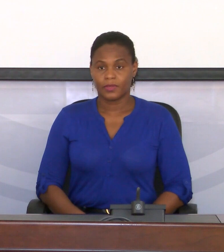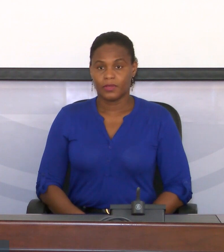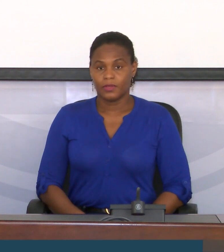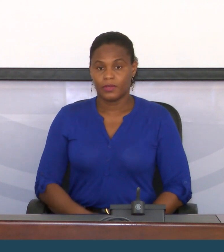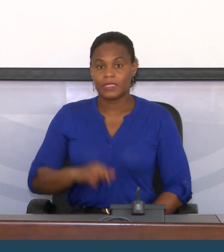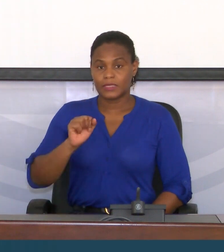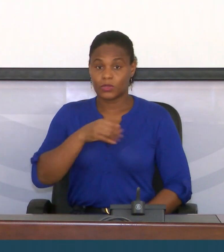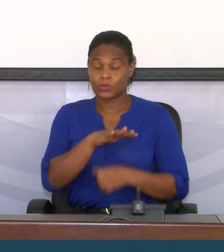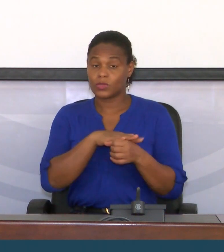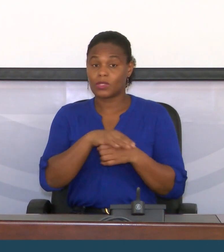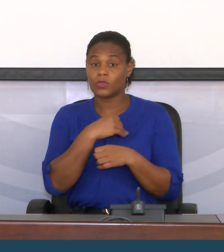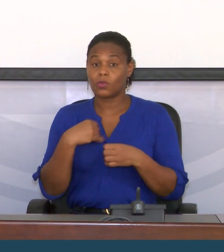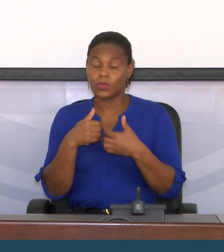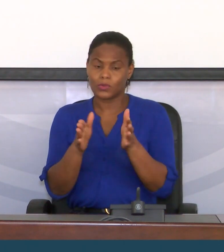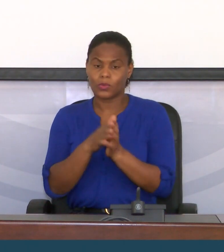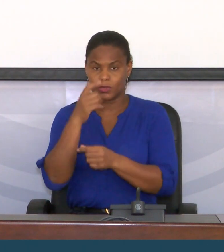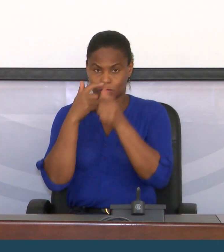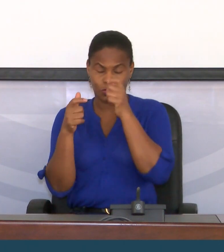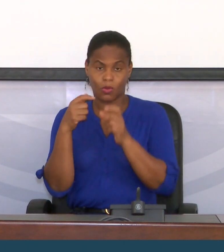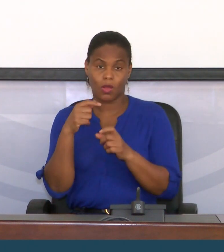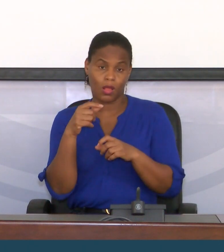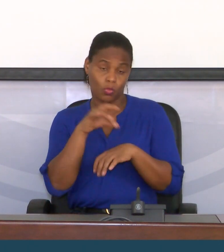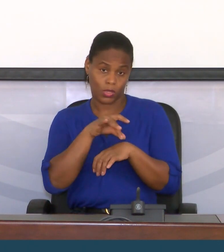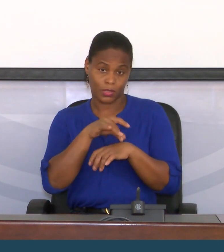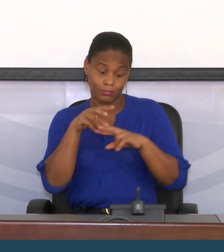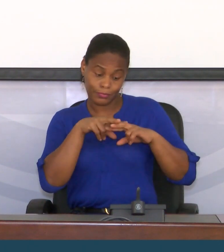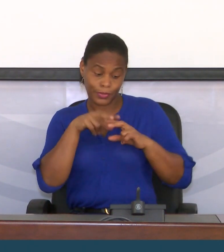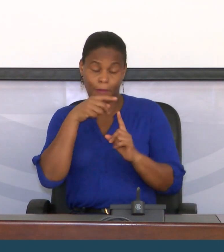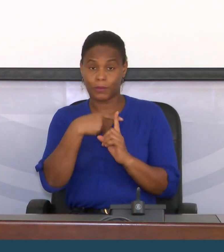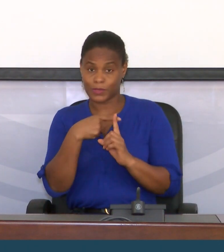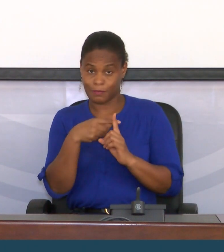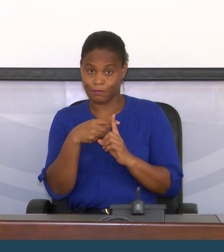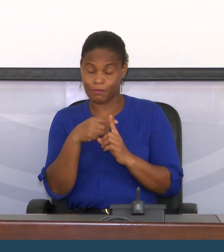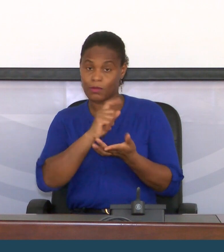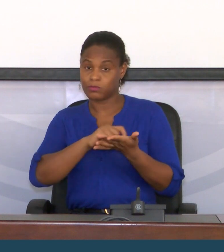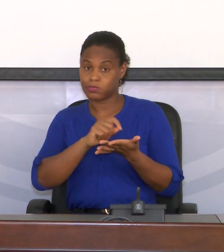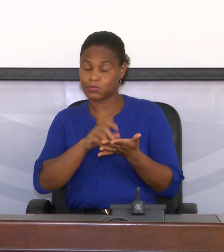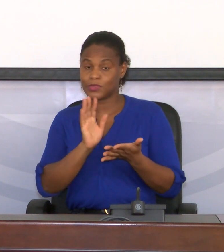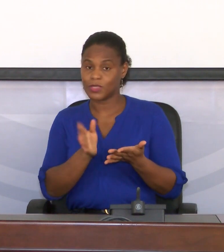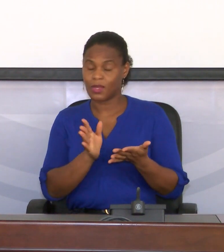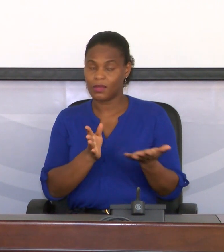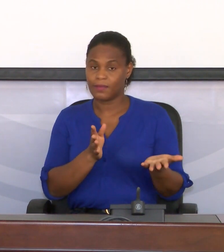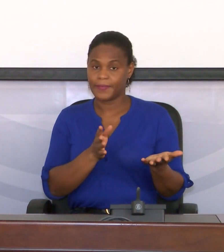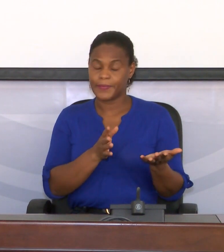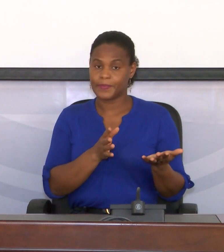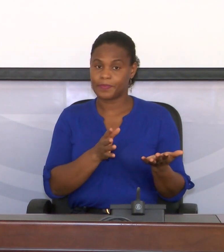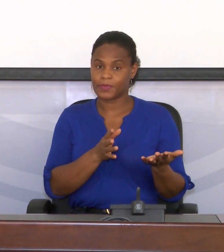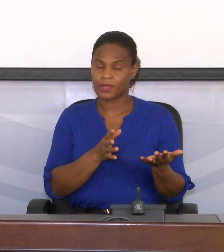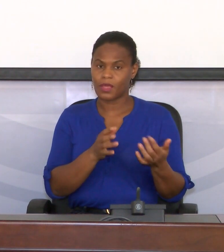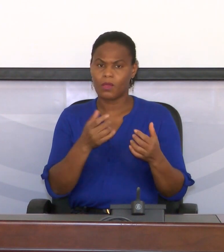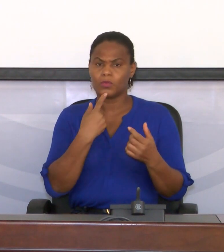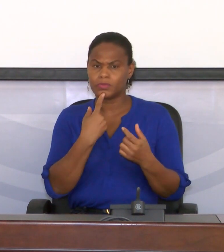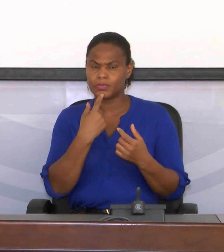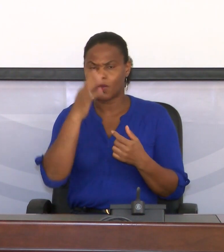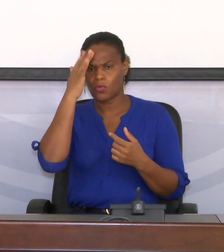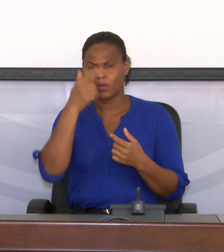O estado de saúde, de todos os casos positivos, diagnosticados e notificados, a grande